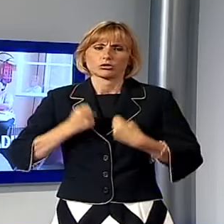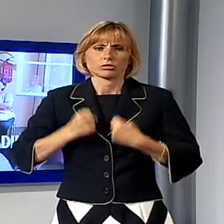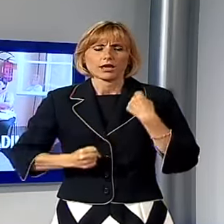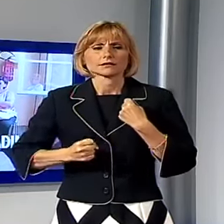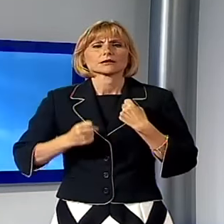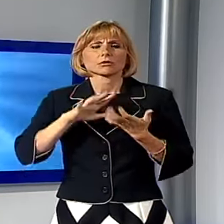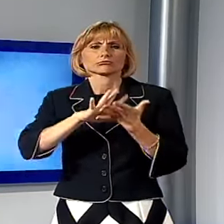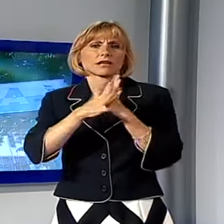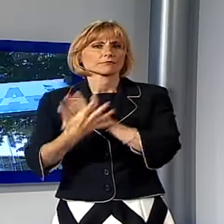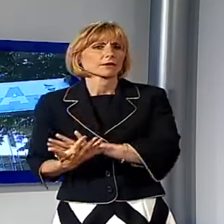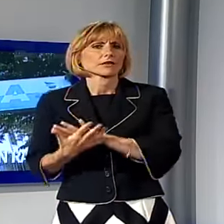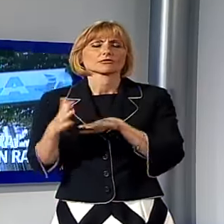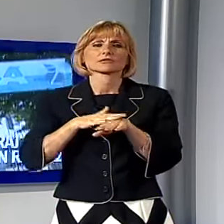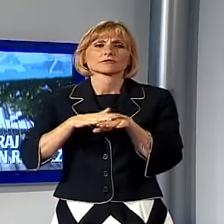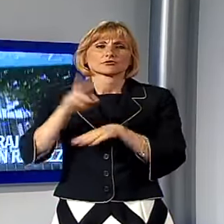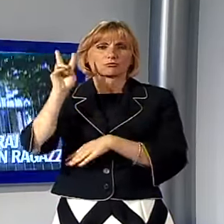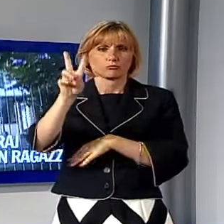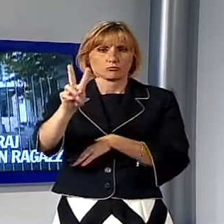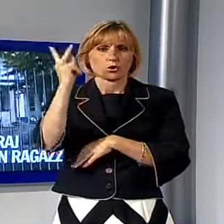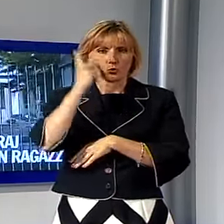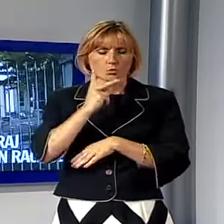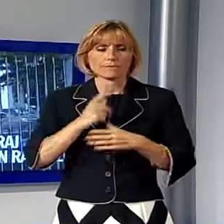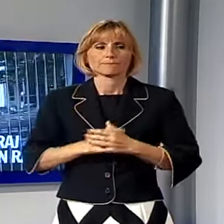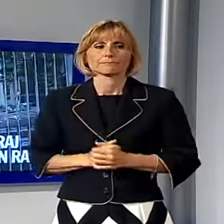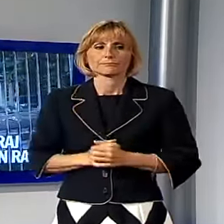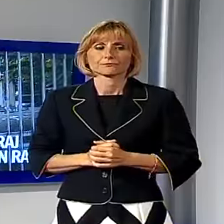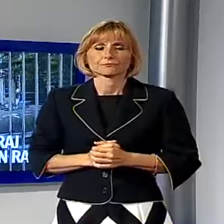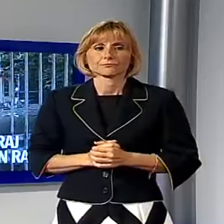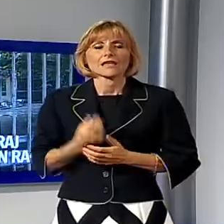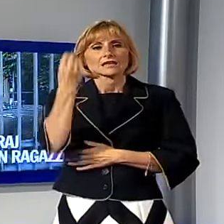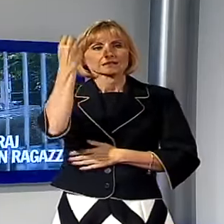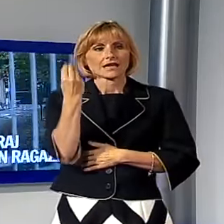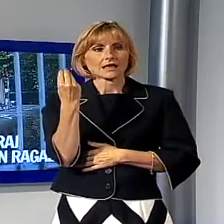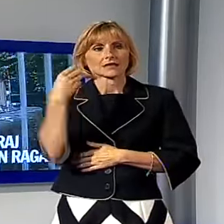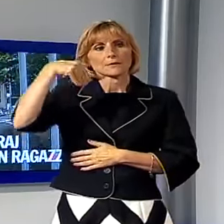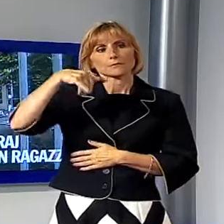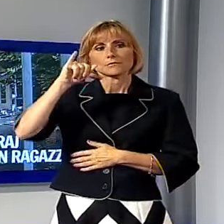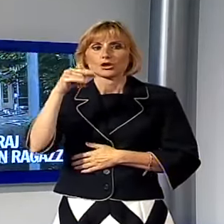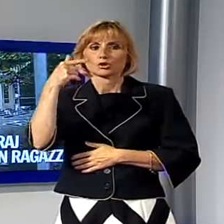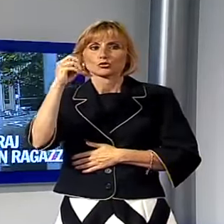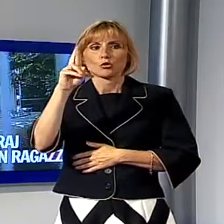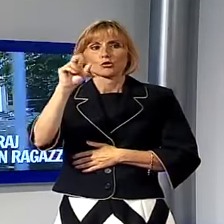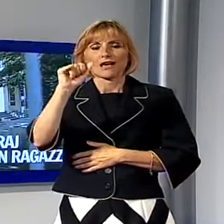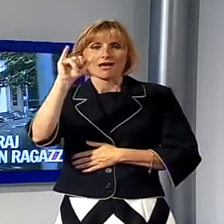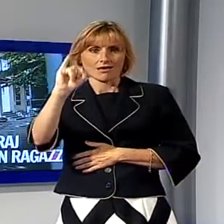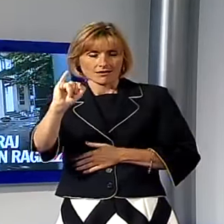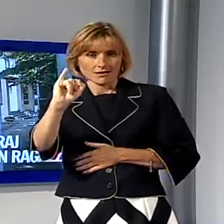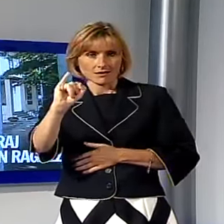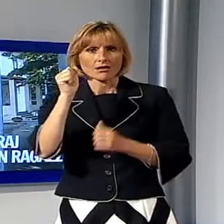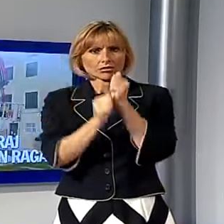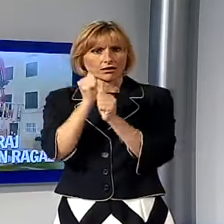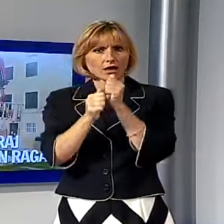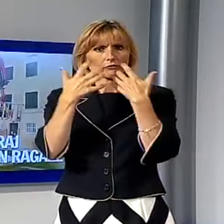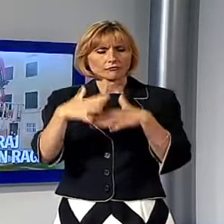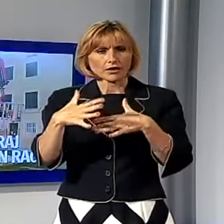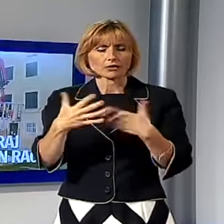servizio bus a Lucca. La statua di Mitorai danneggiata da un ragazzo, la polizia ha